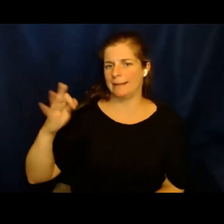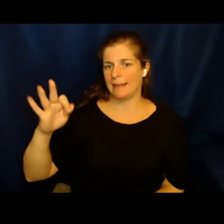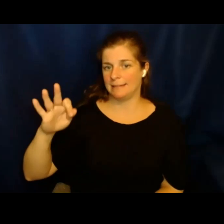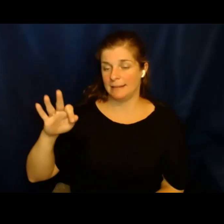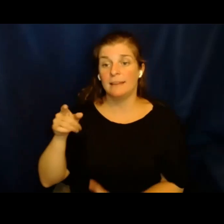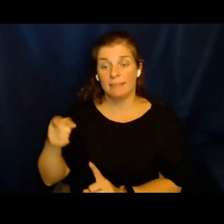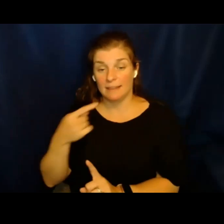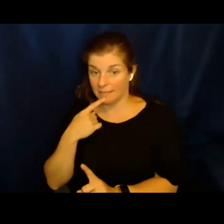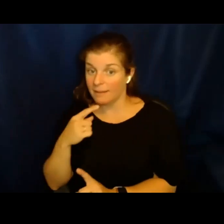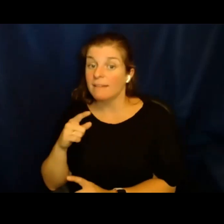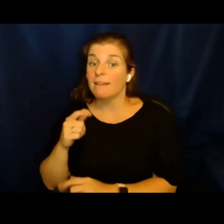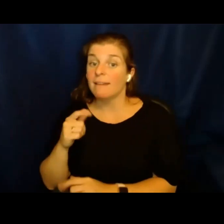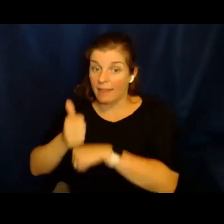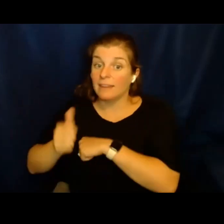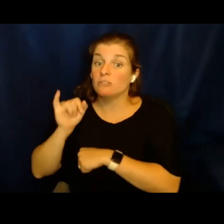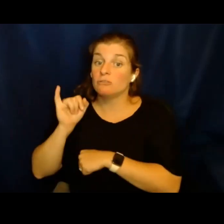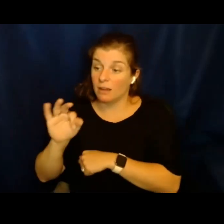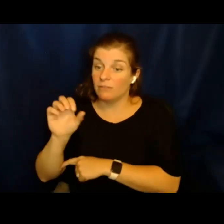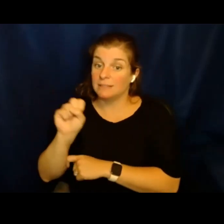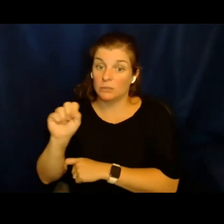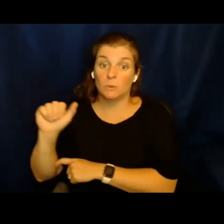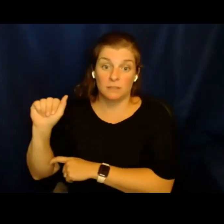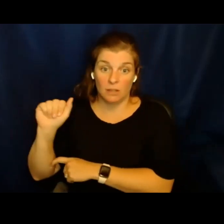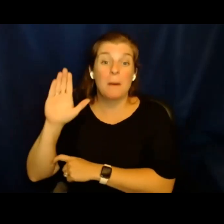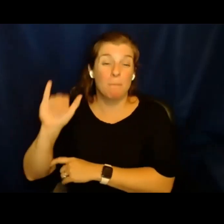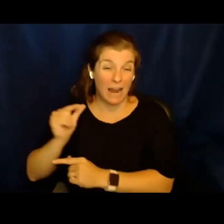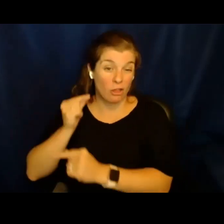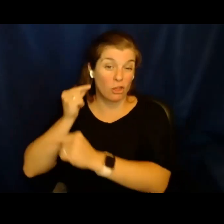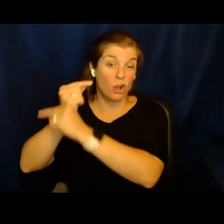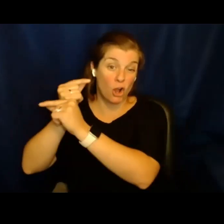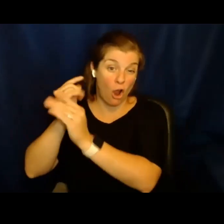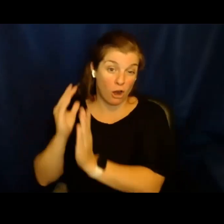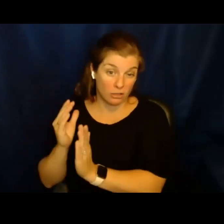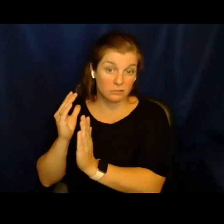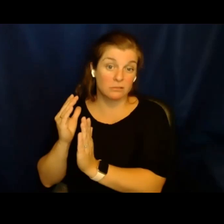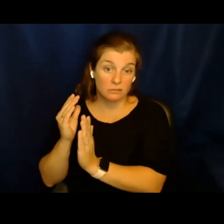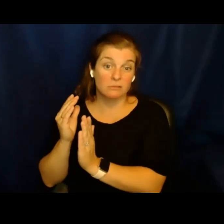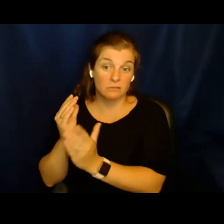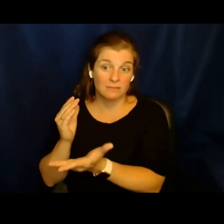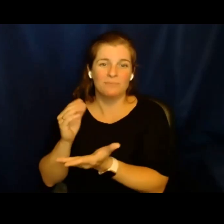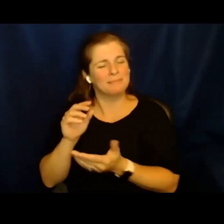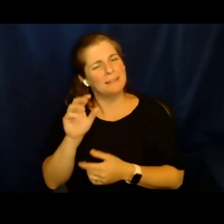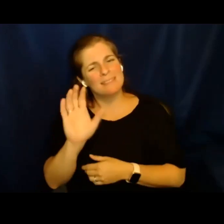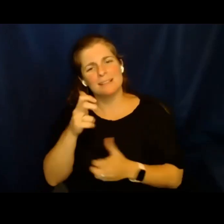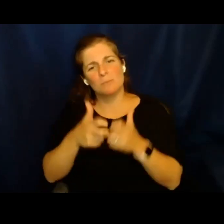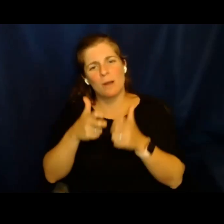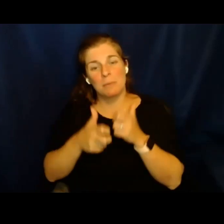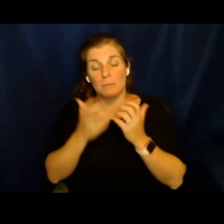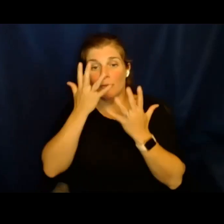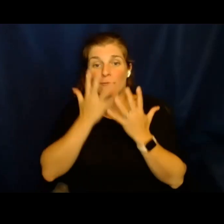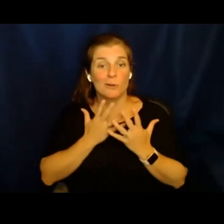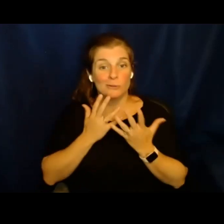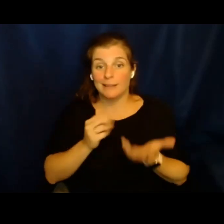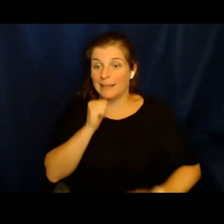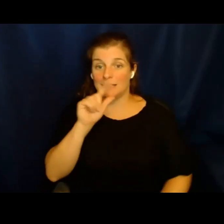2019, hubo denuncias de abuso sexual por los actuales o los dependientes de